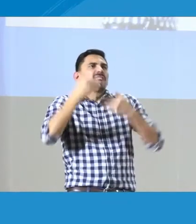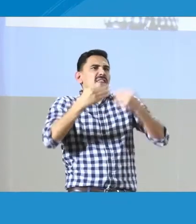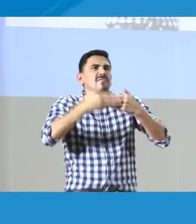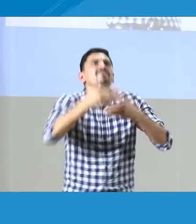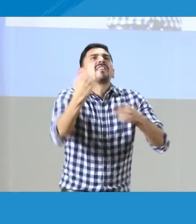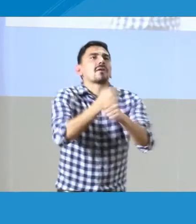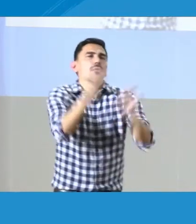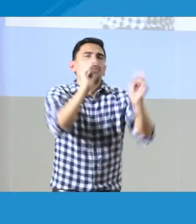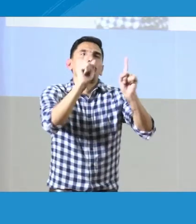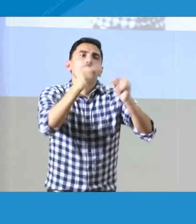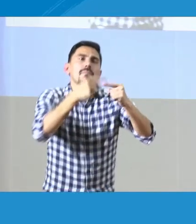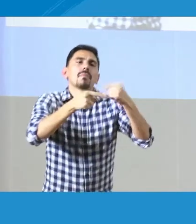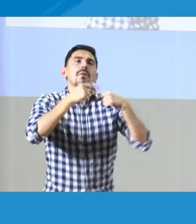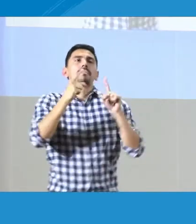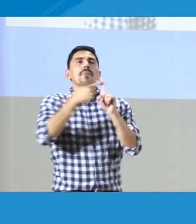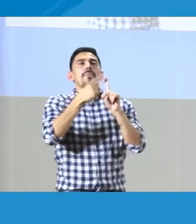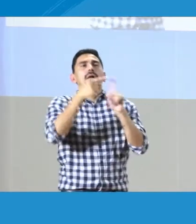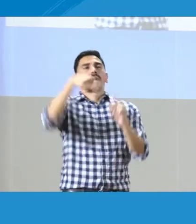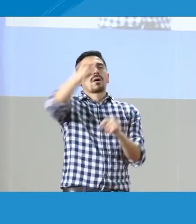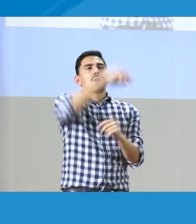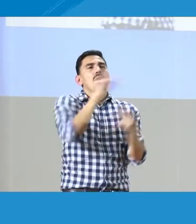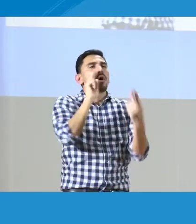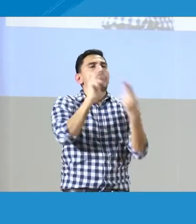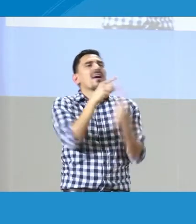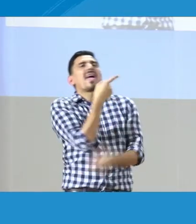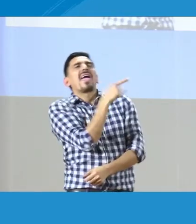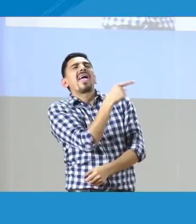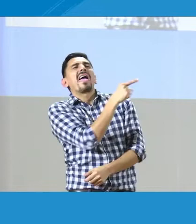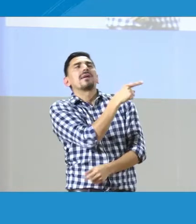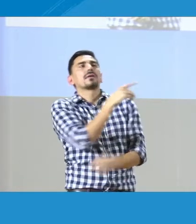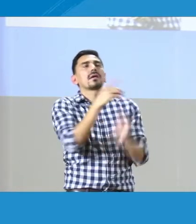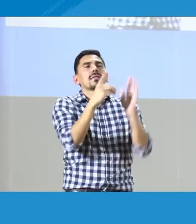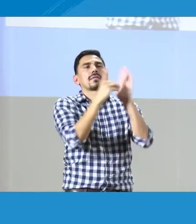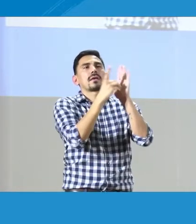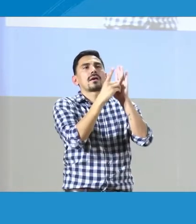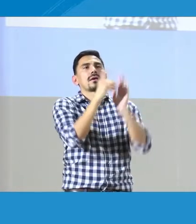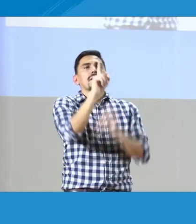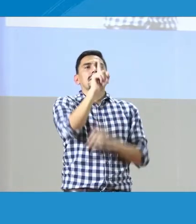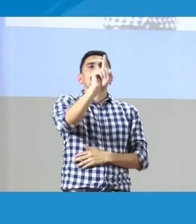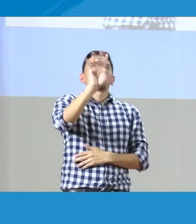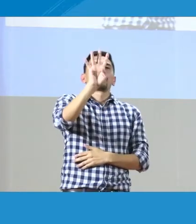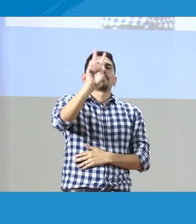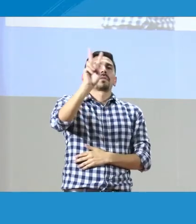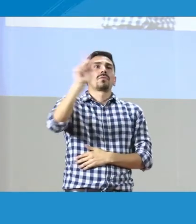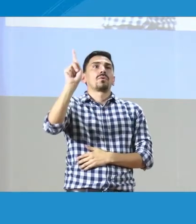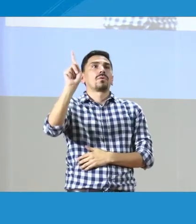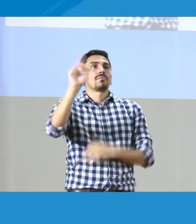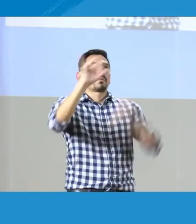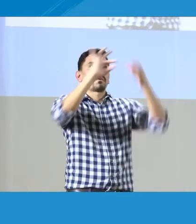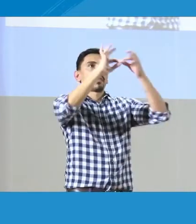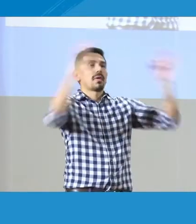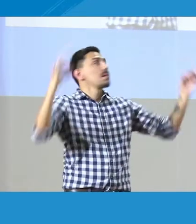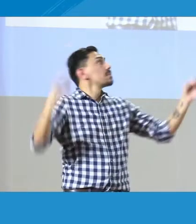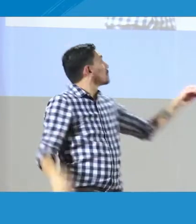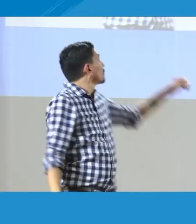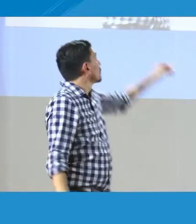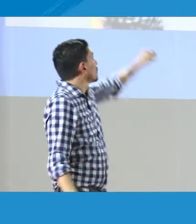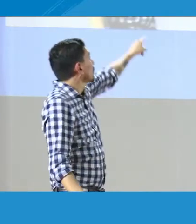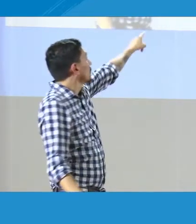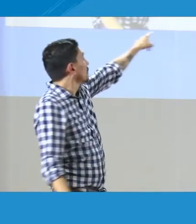y tenemos unos retos. Entonces es importante, primero vamos a conocer qué es el decreto 1421. Bueno,